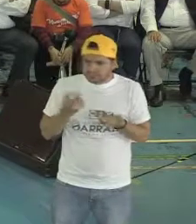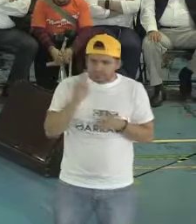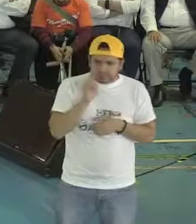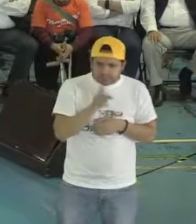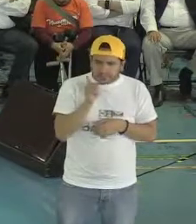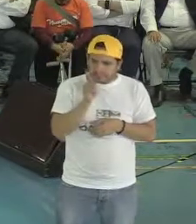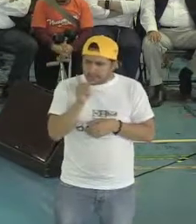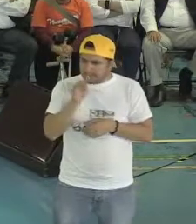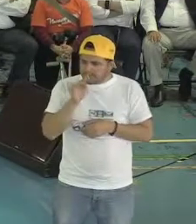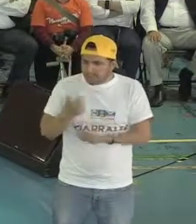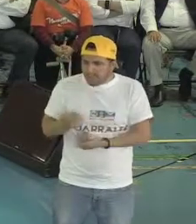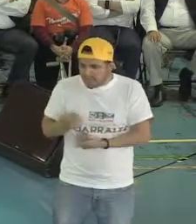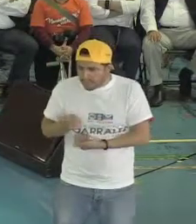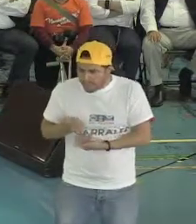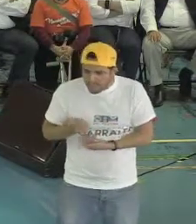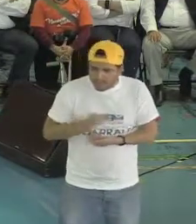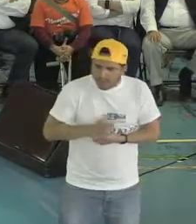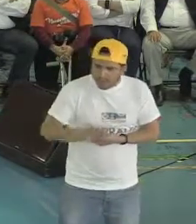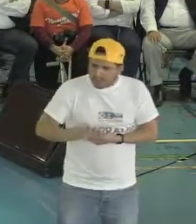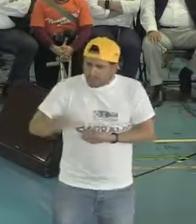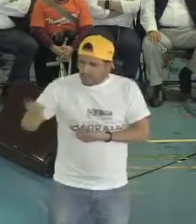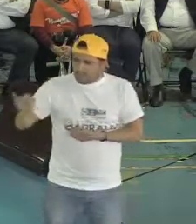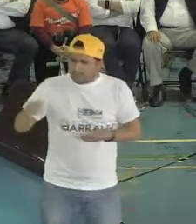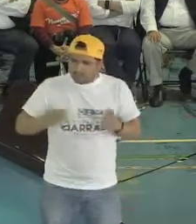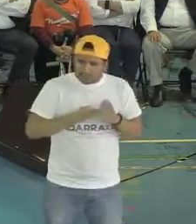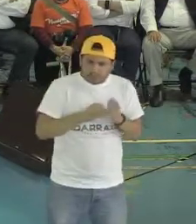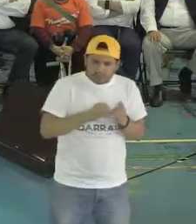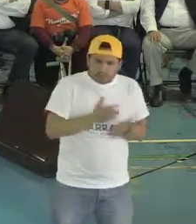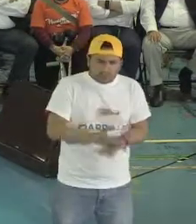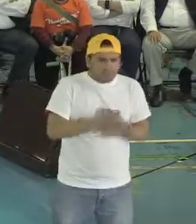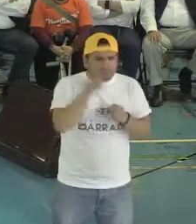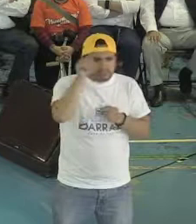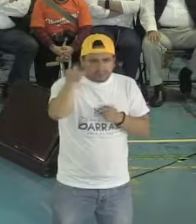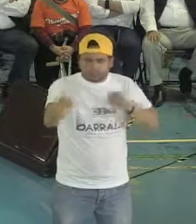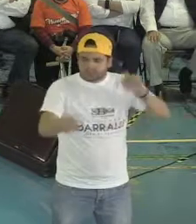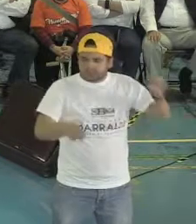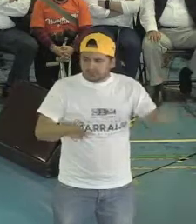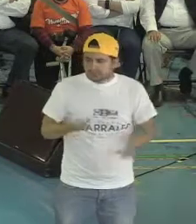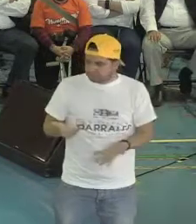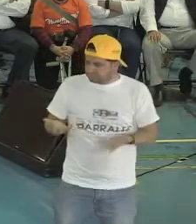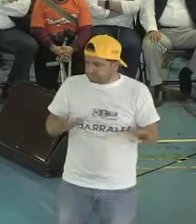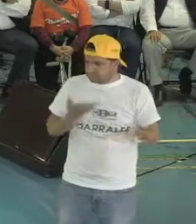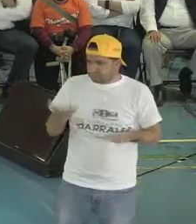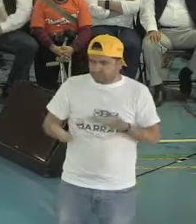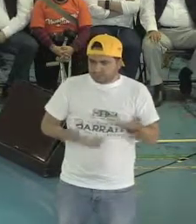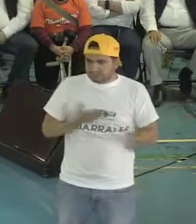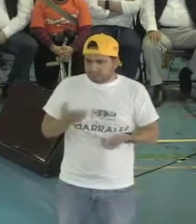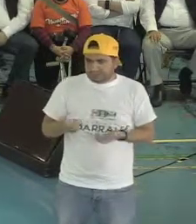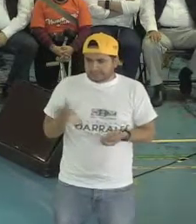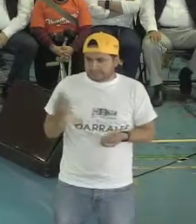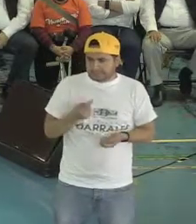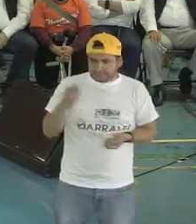a las mamás haciendo malabares para que les reciban a sus hijos en algún centro de rehabilitación.